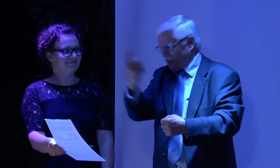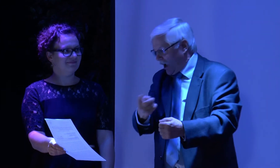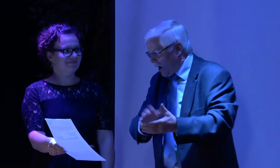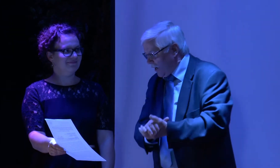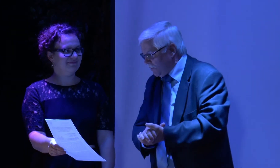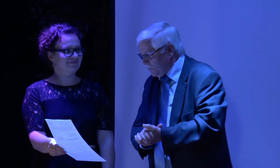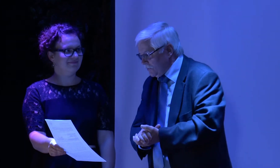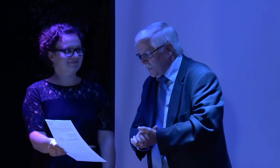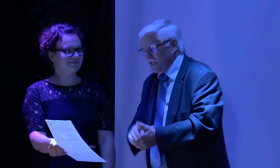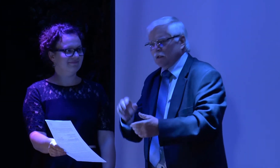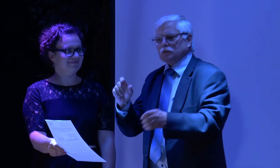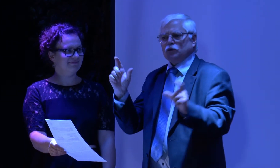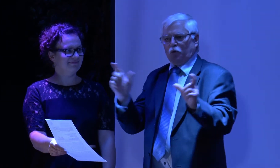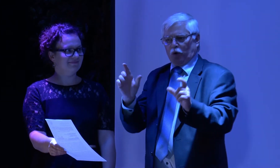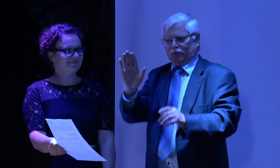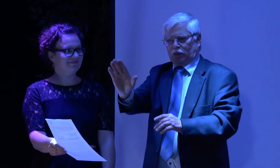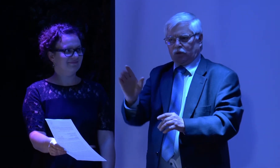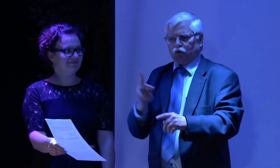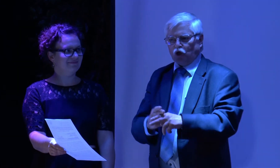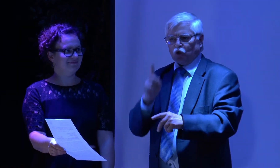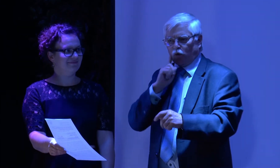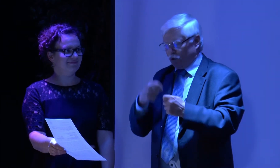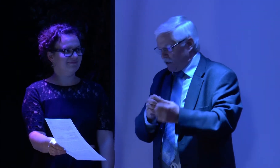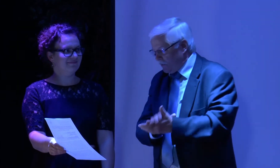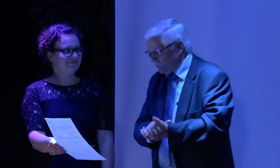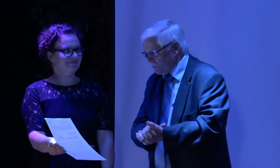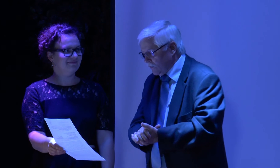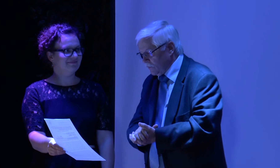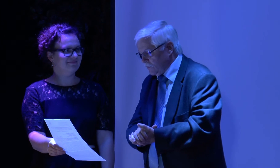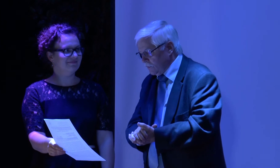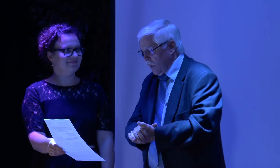Aus dem Anlass der 90-Jahr-Feier des Jubiläums vom Deutschen Behördungsbund.